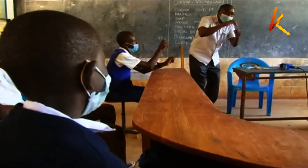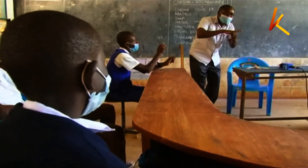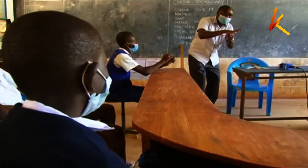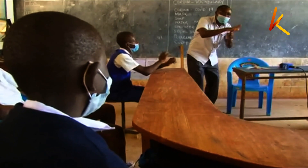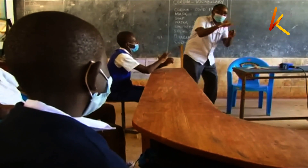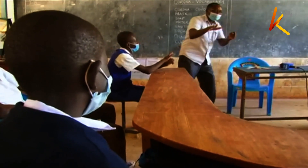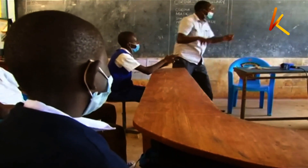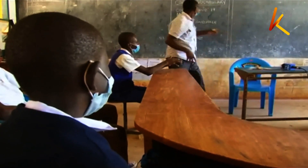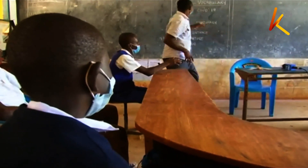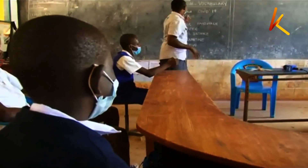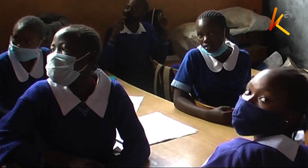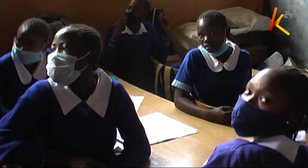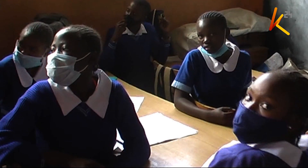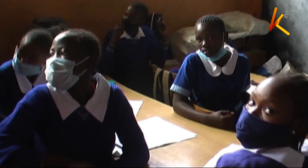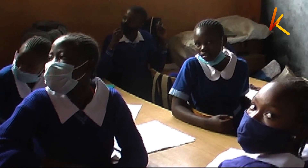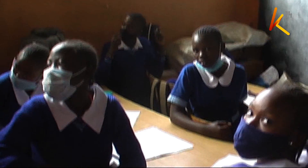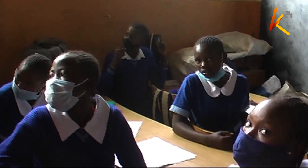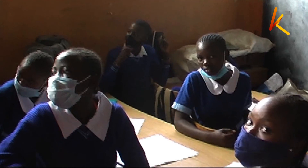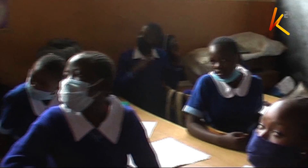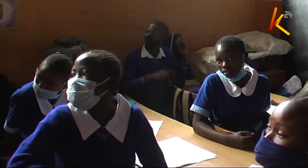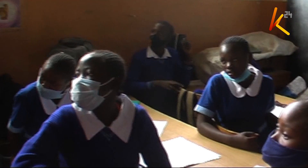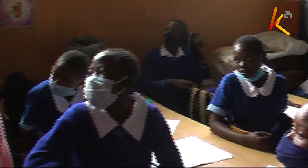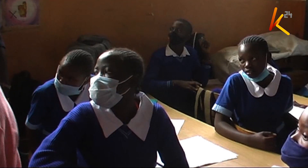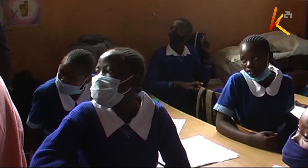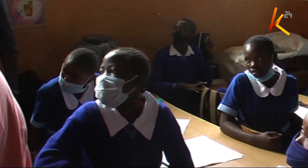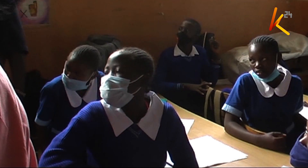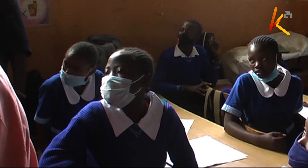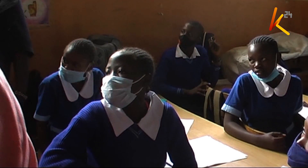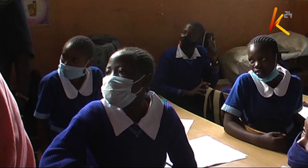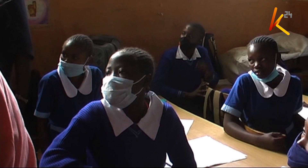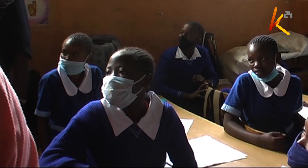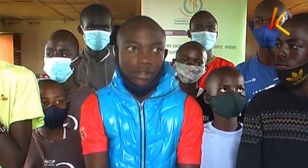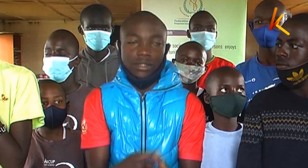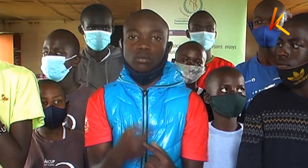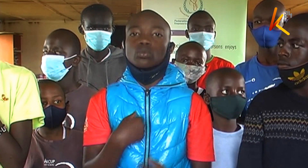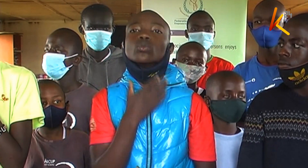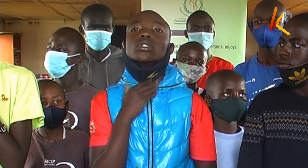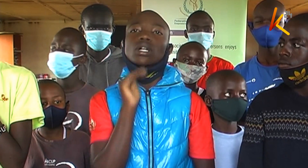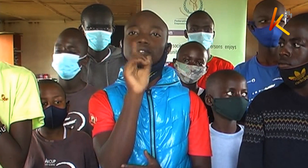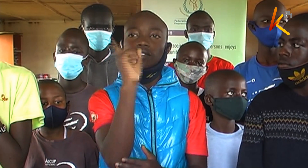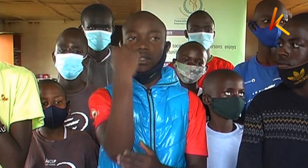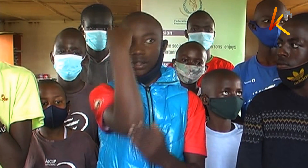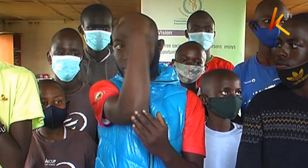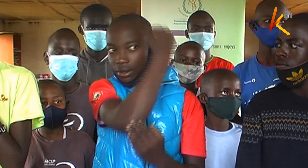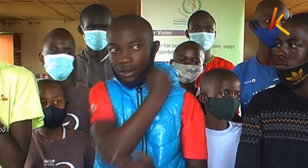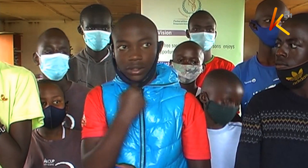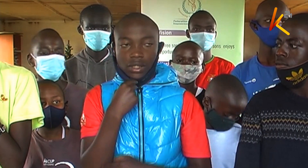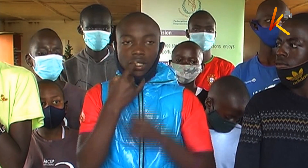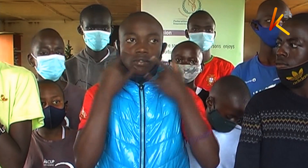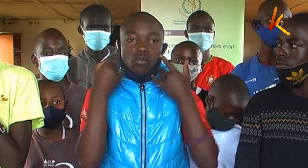kupitia ishara za midomo. Hivyo barakoa zikivaliwa hakuna mawasiliano. Communication becomes hard because